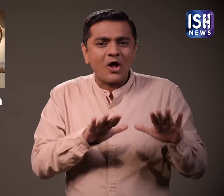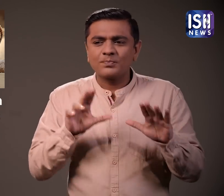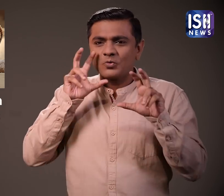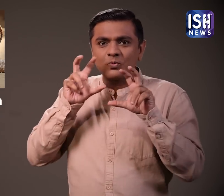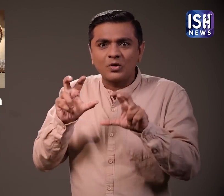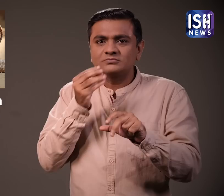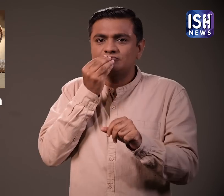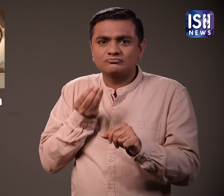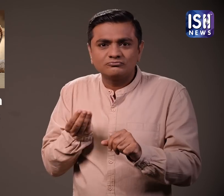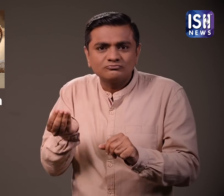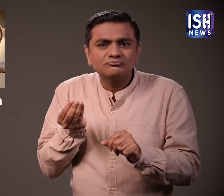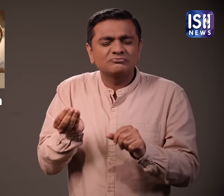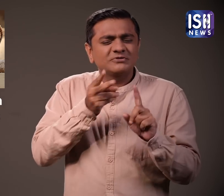पसंद करते हैं